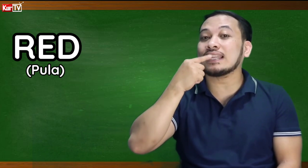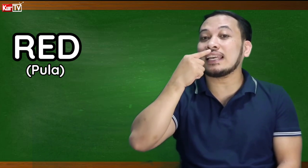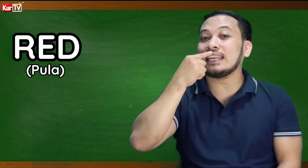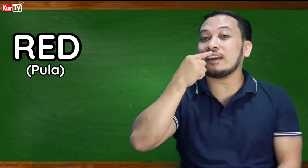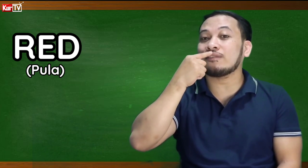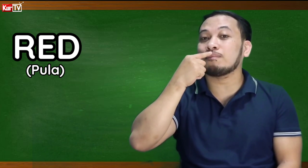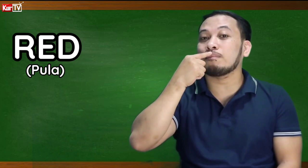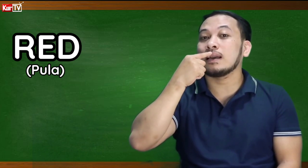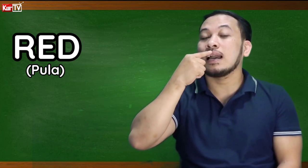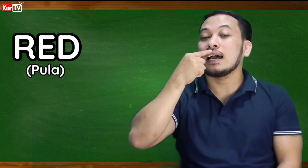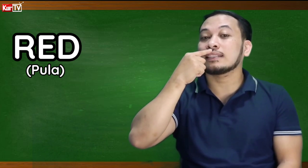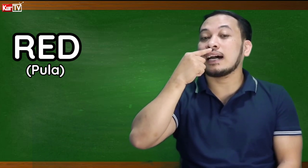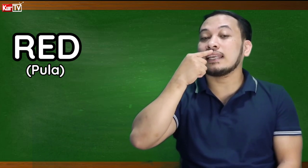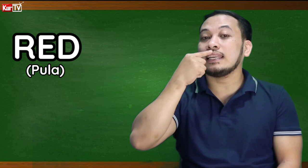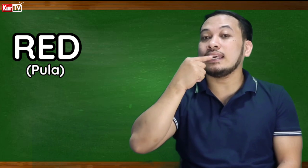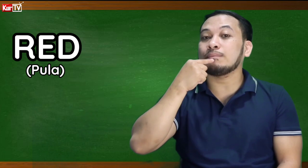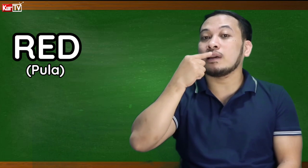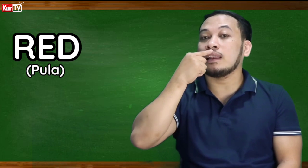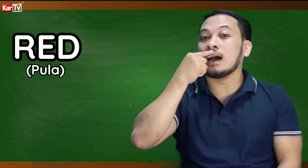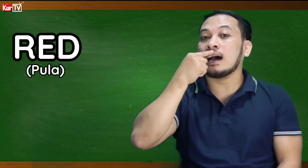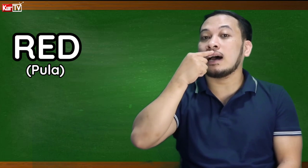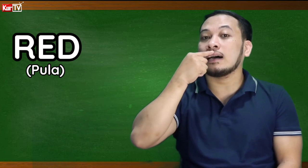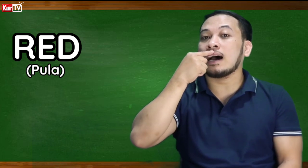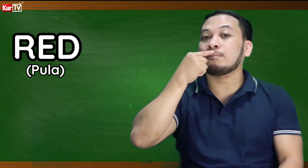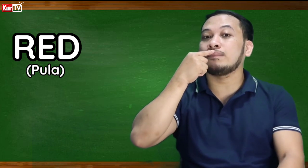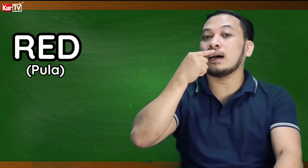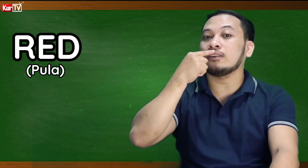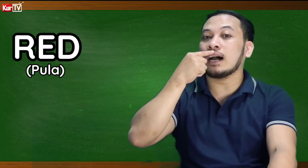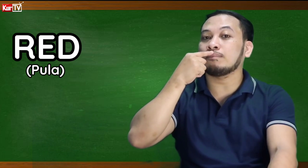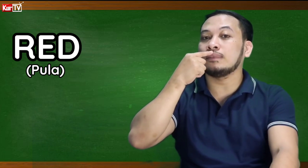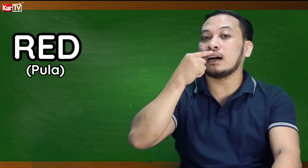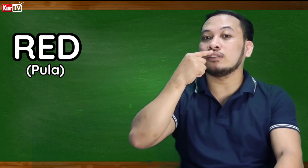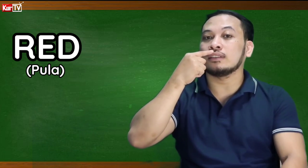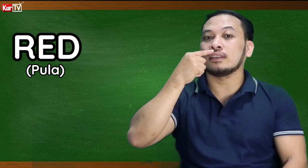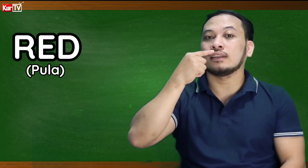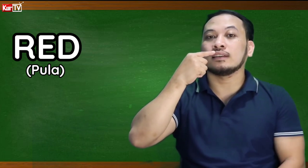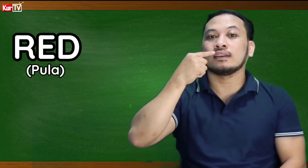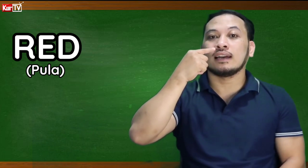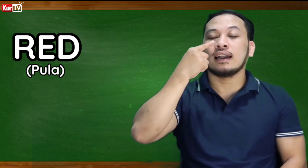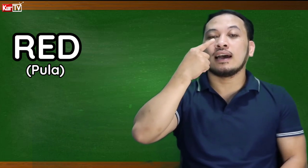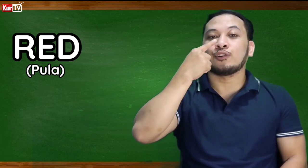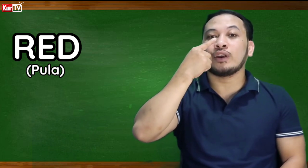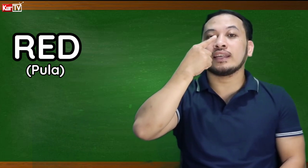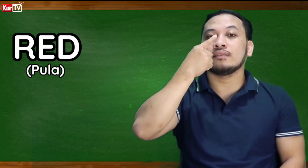ating lip sa ating lip uh, up, down up, down red